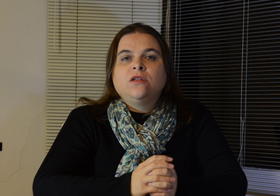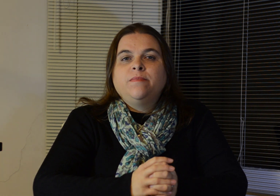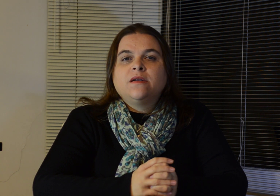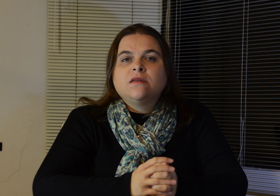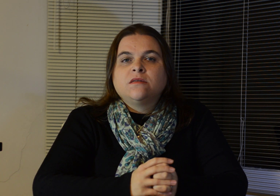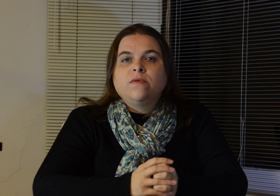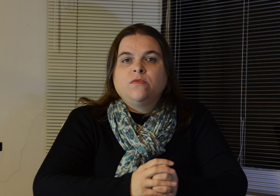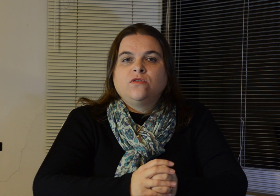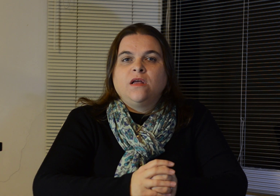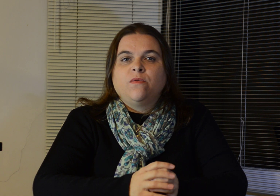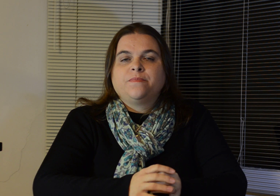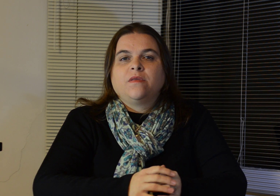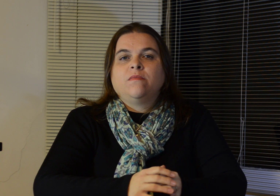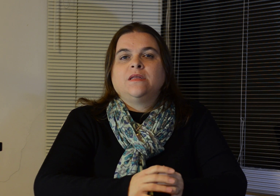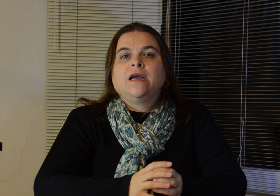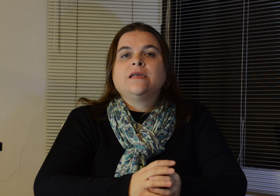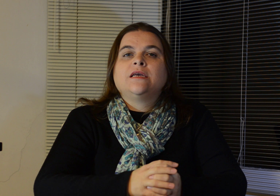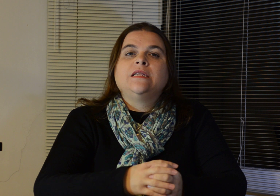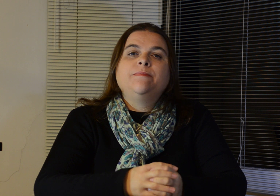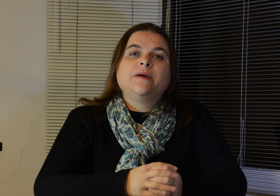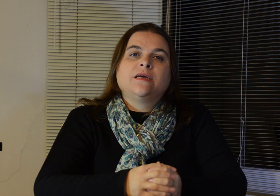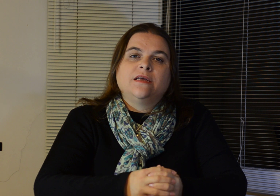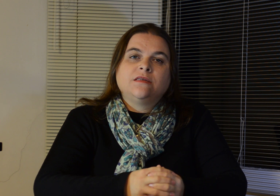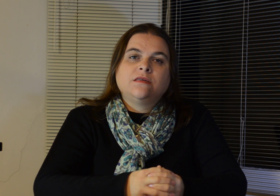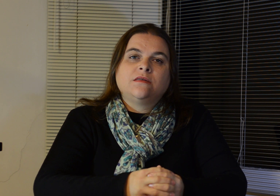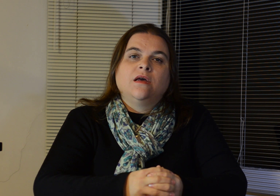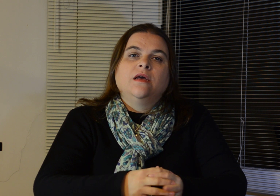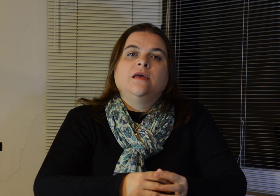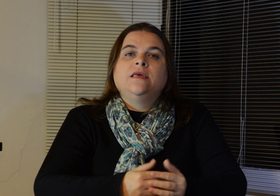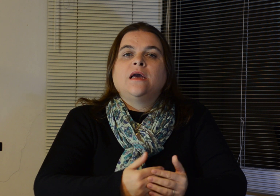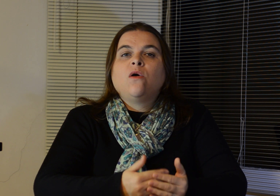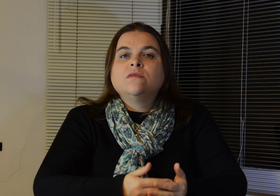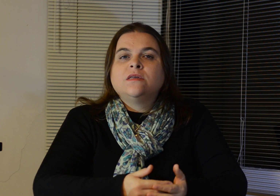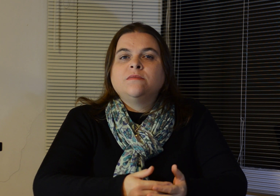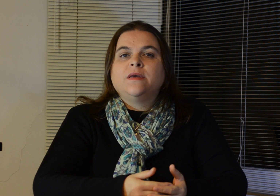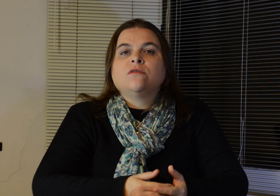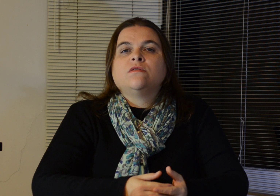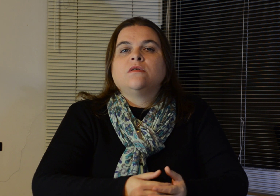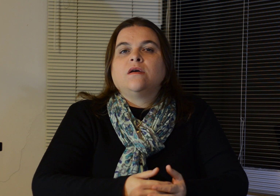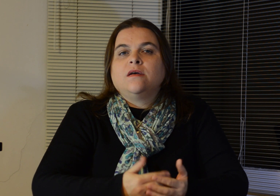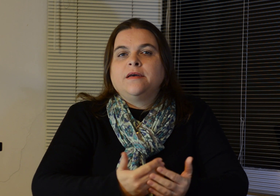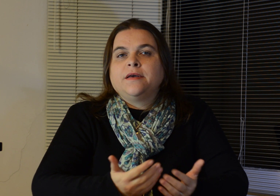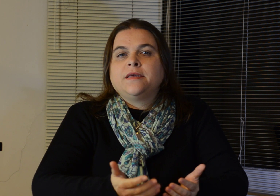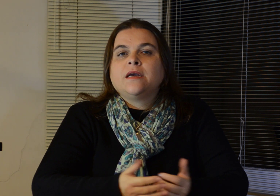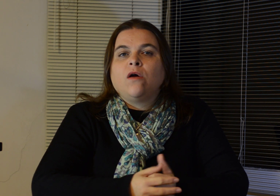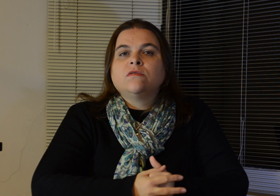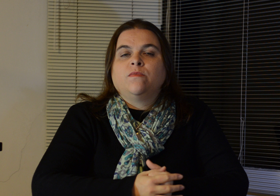libertação emocional. É uma técnica que limpa crenças e acontecimentos que causam